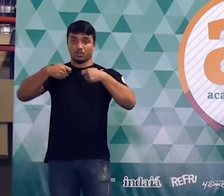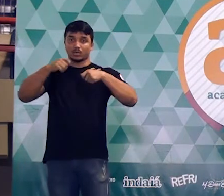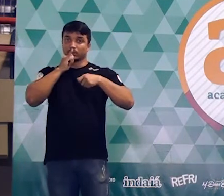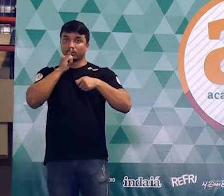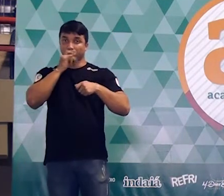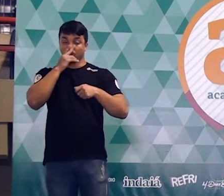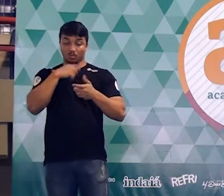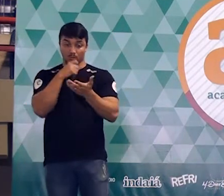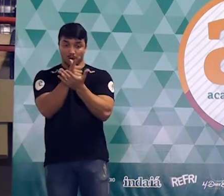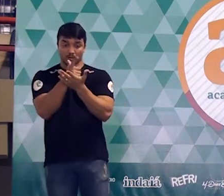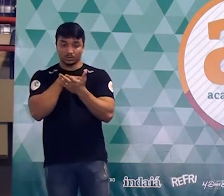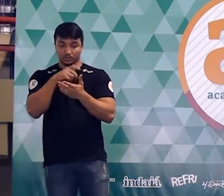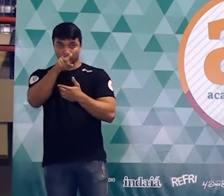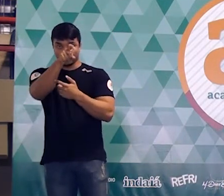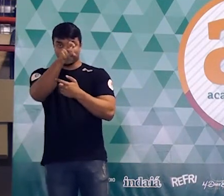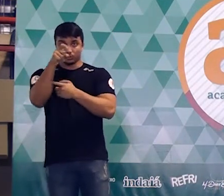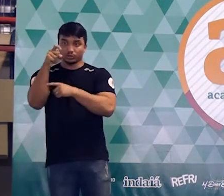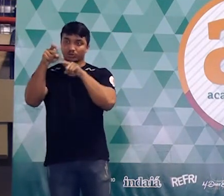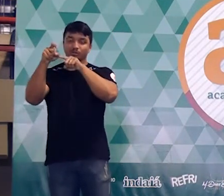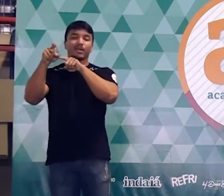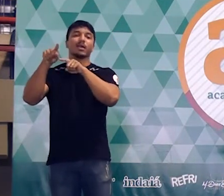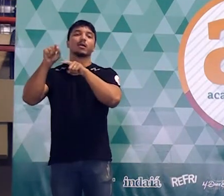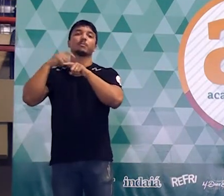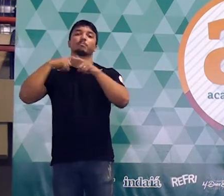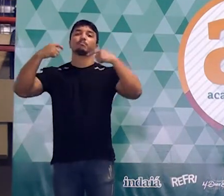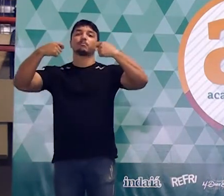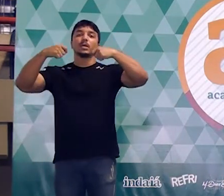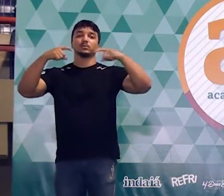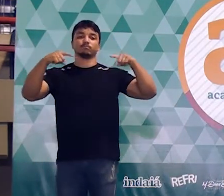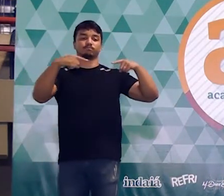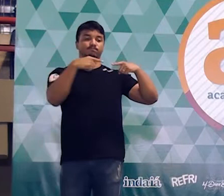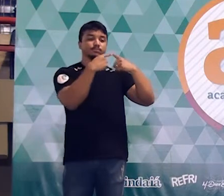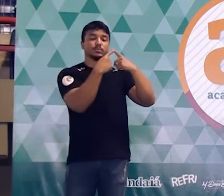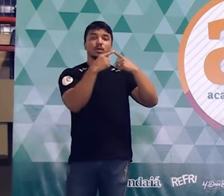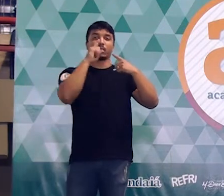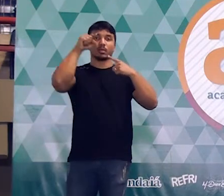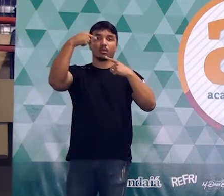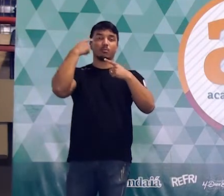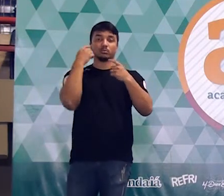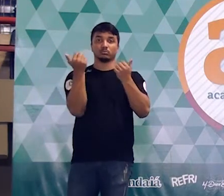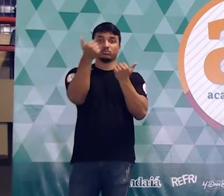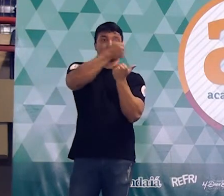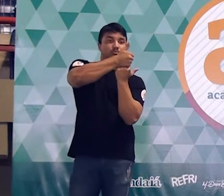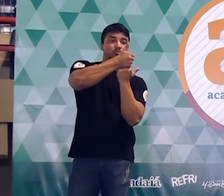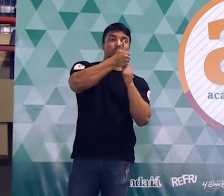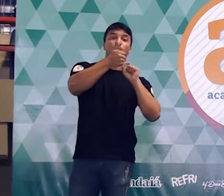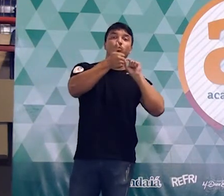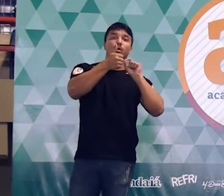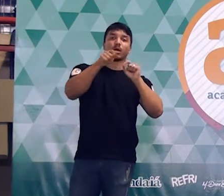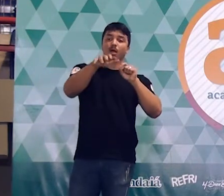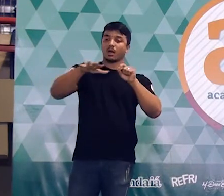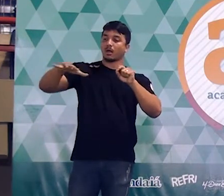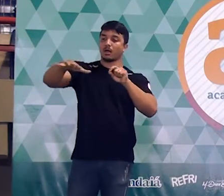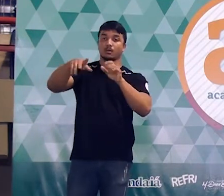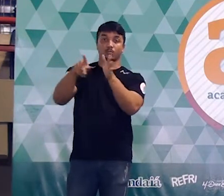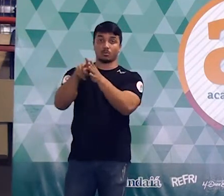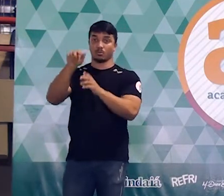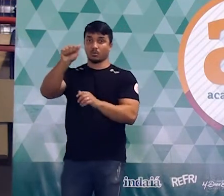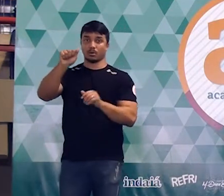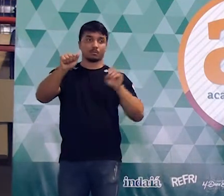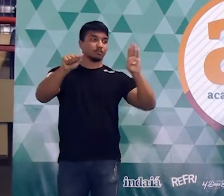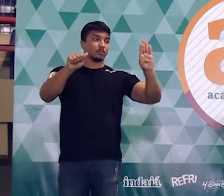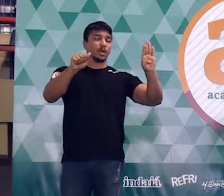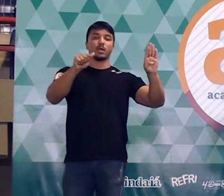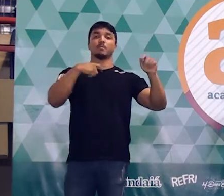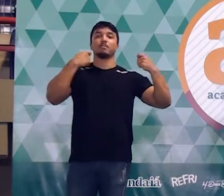um valor do x, um valor do x que seja adequado para depois que eu fizer a substituição, a área da figura A e a área